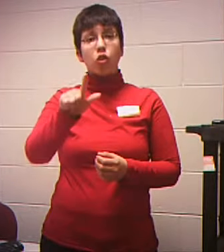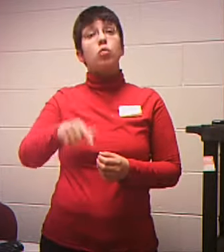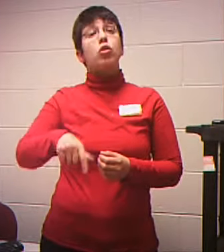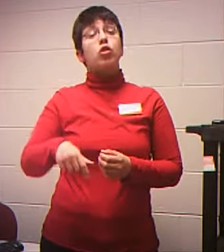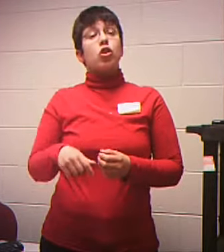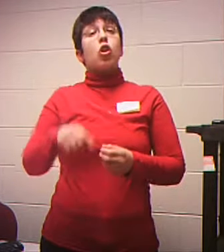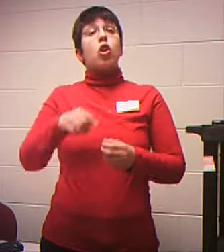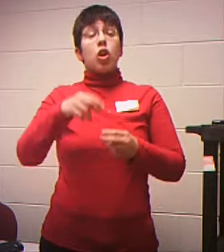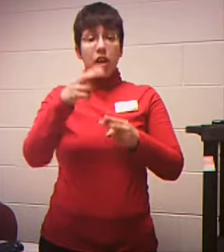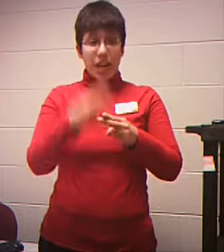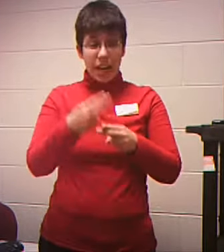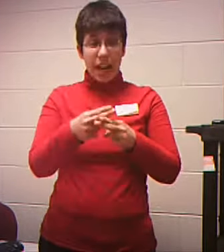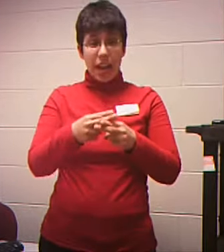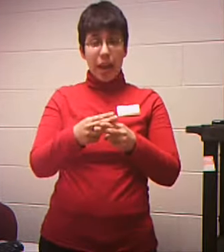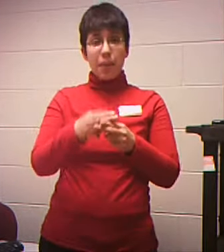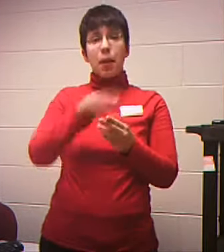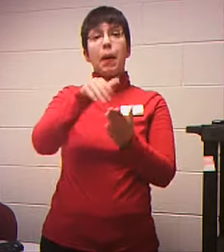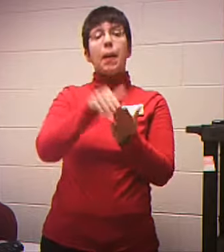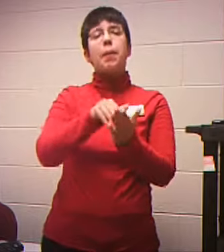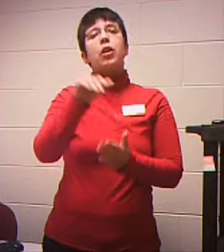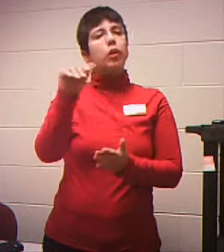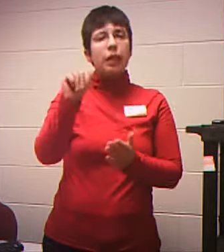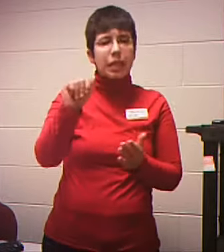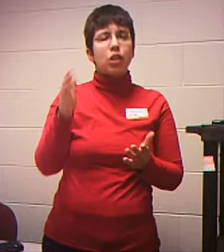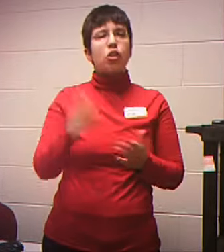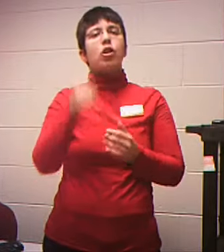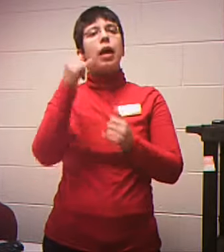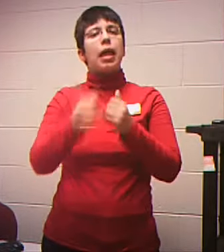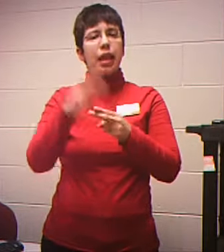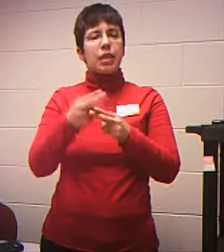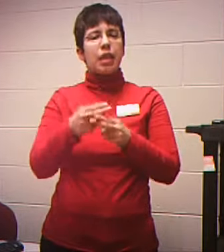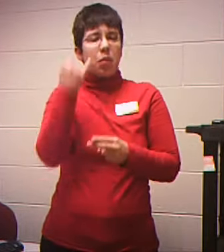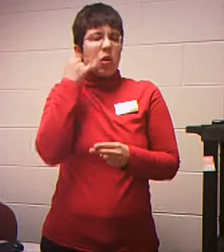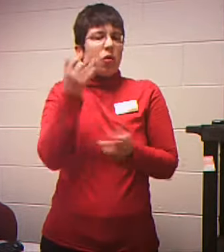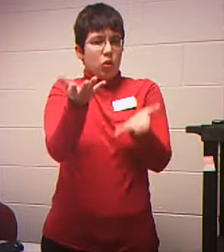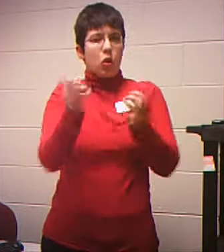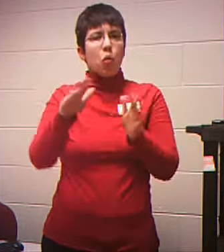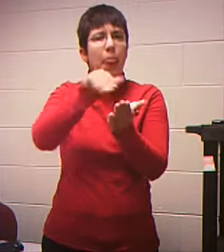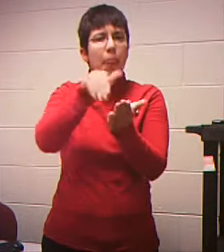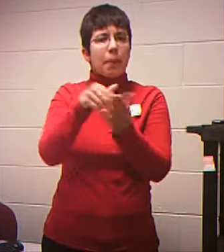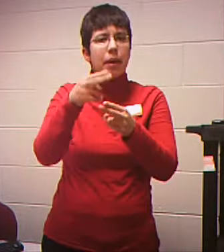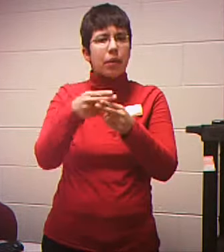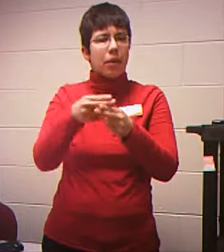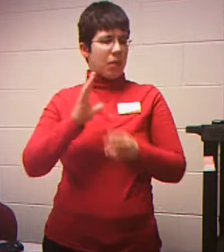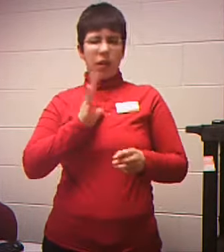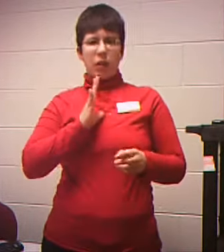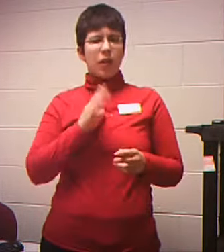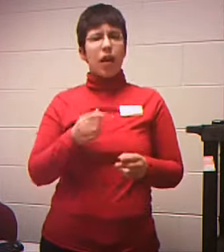initial and last name You don't have to put a middle initial If you don't want to But it's probably advisable Unless you have a